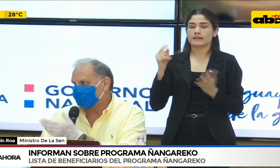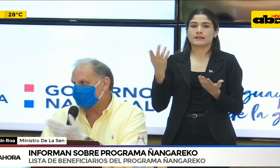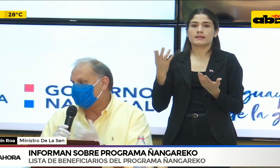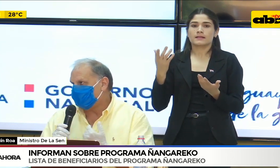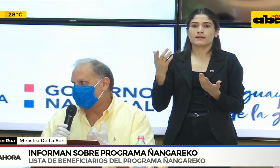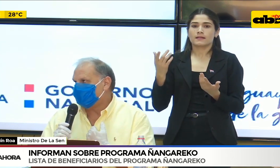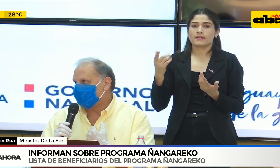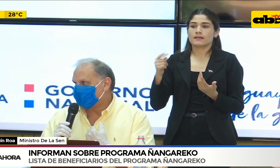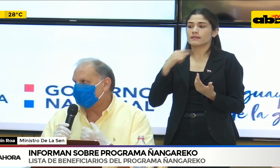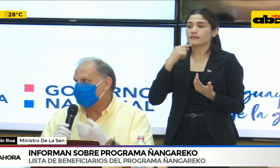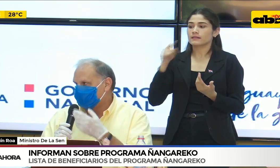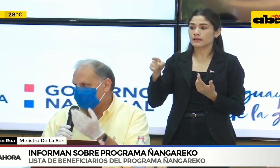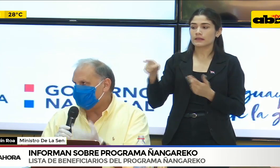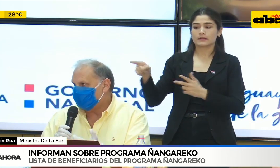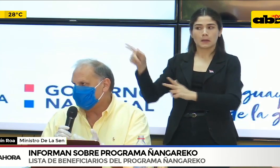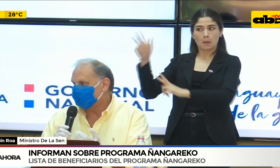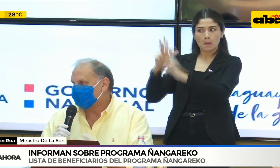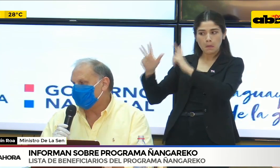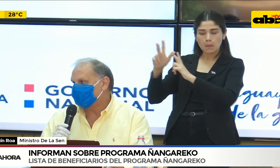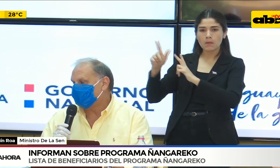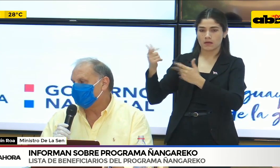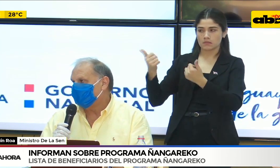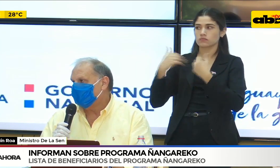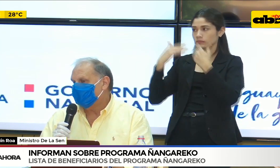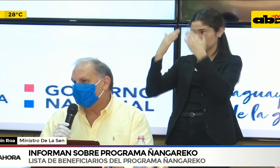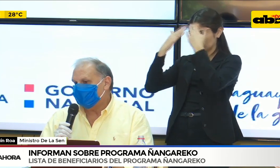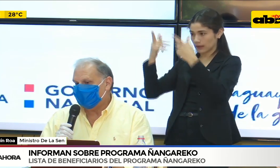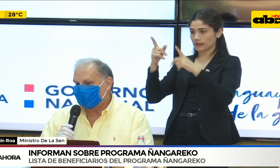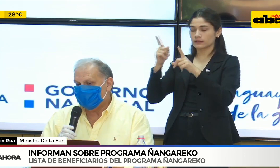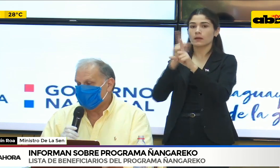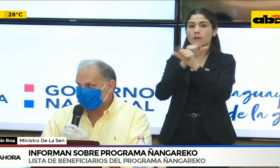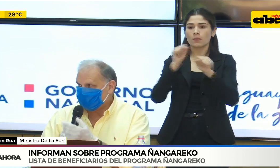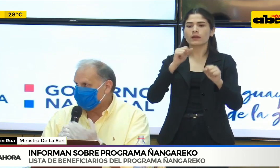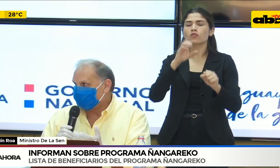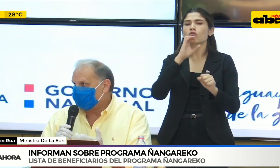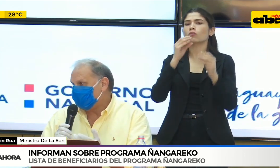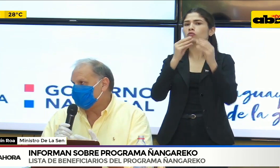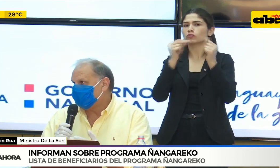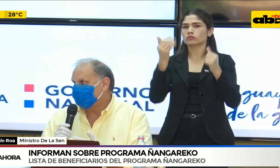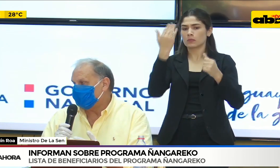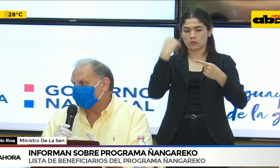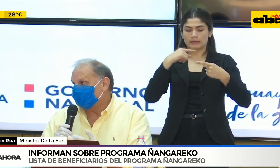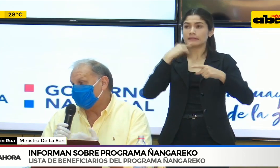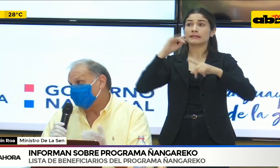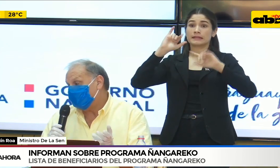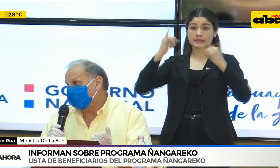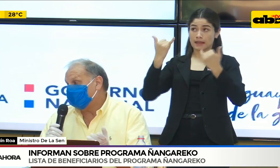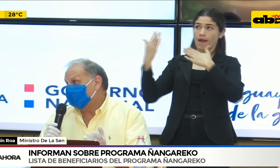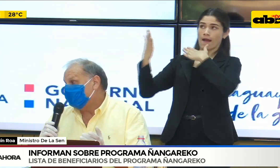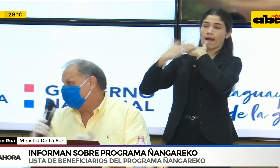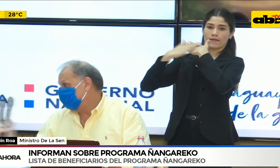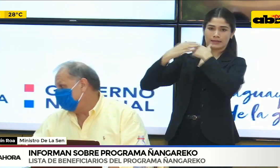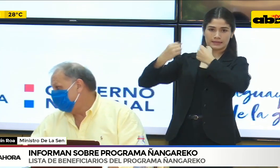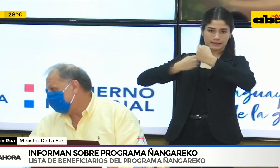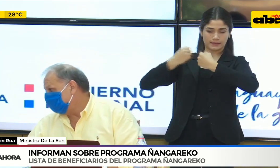conferencia puedas darme la información para que veamos nosotros qué hacer y ver la mejor manera de solucionar. Pero,